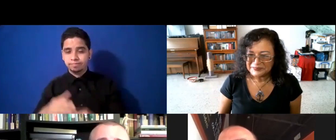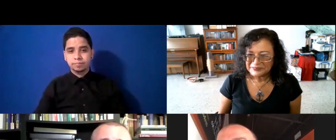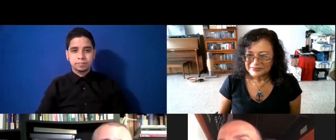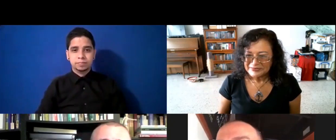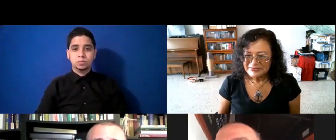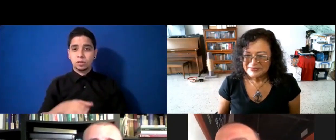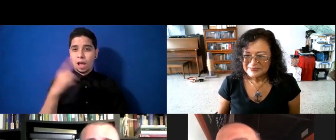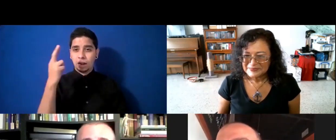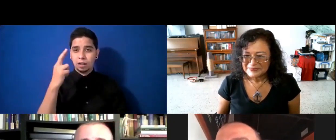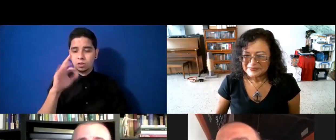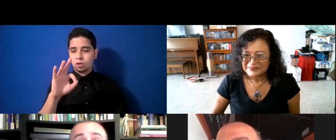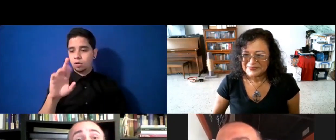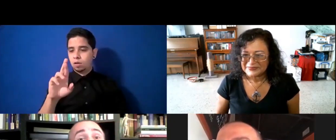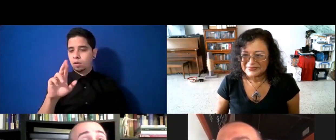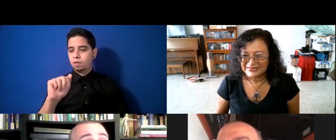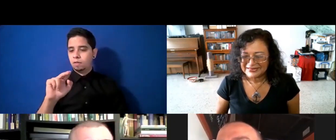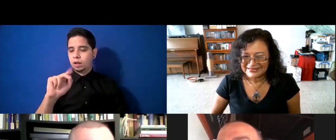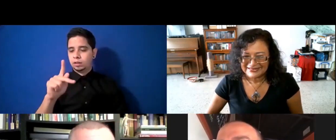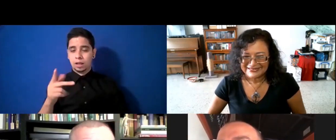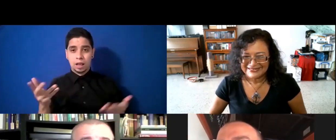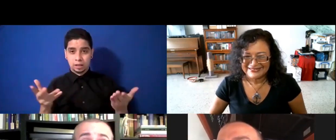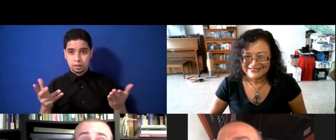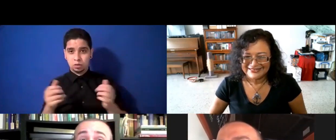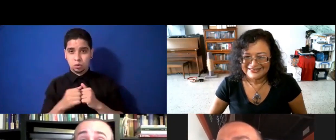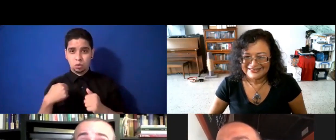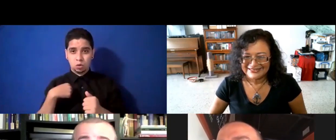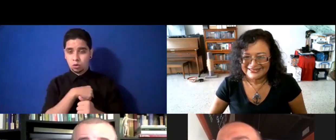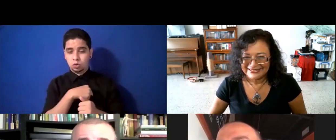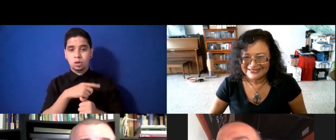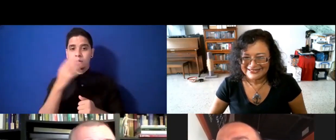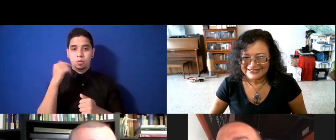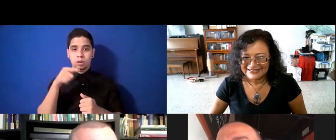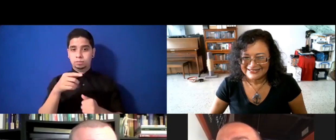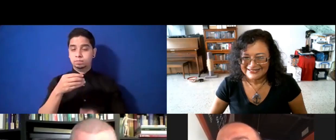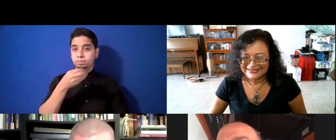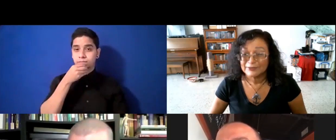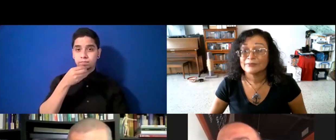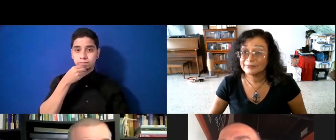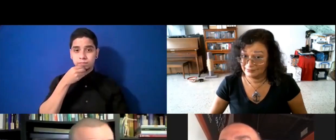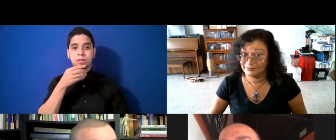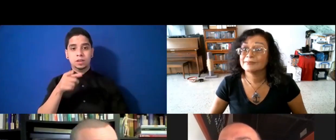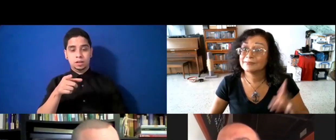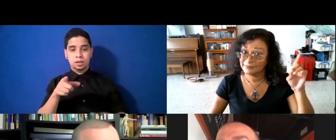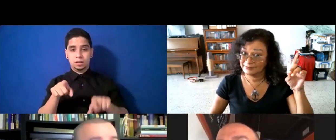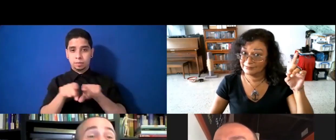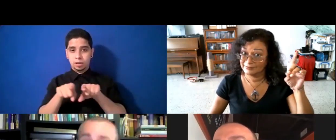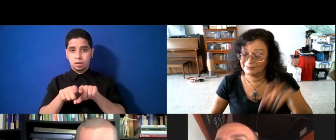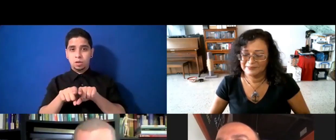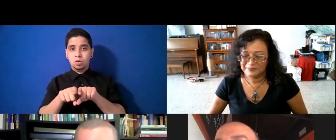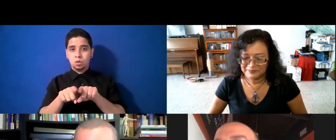aquí, acompañándonos hoy, porque aparte, de que la gastronomía, un arte, que no todo, aunque todo el mundo, lo